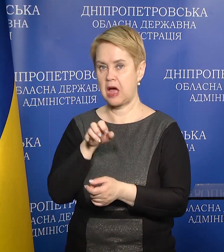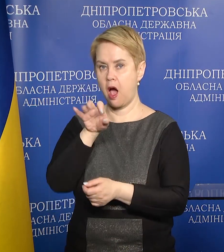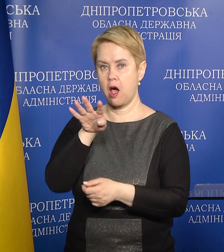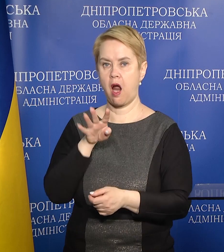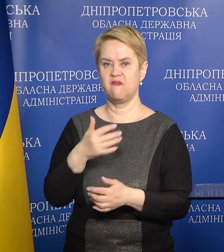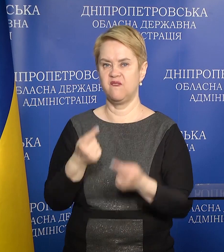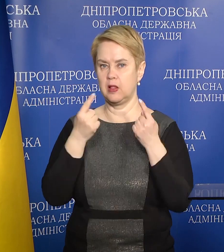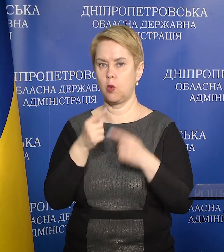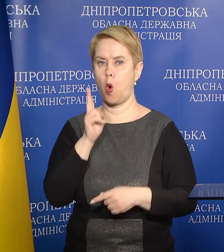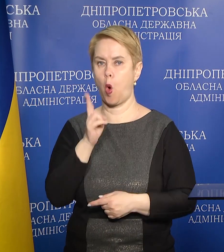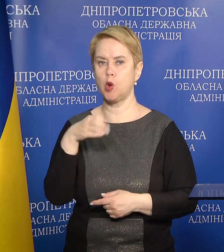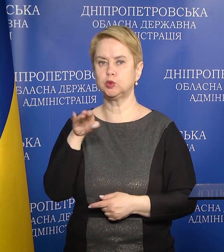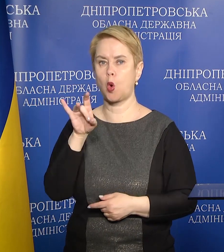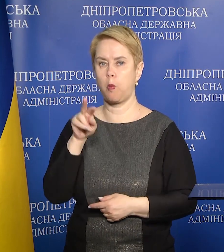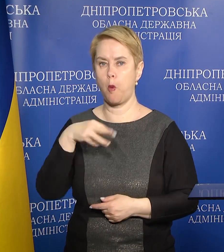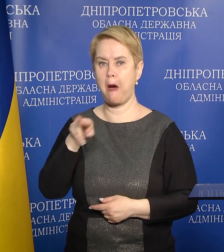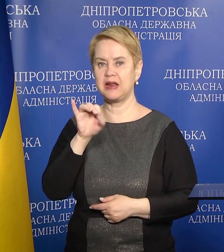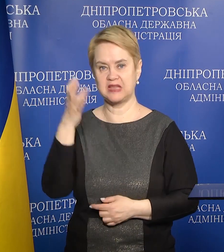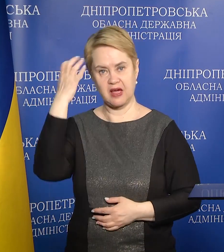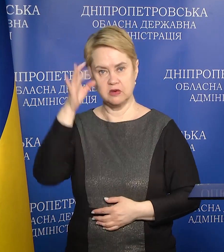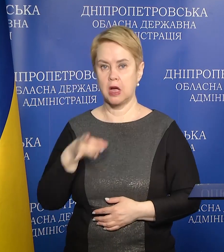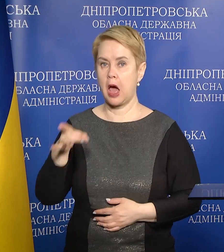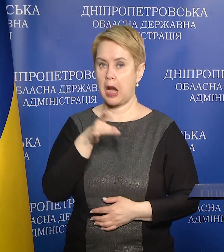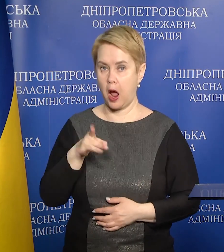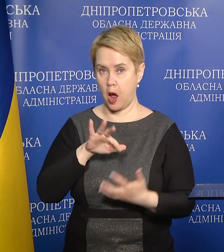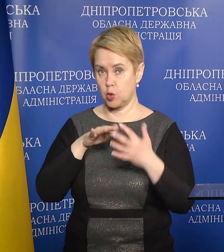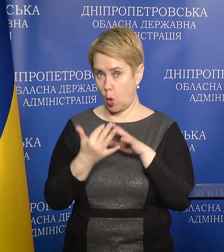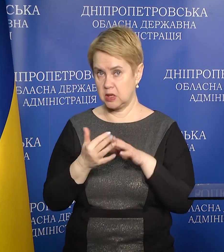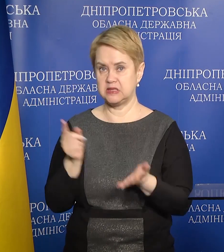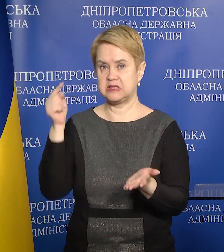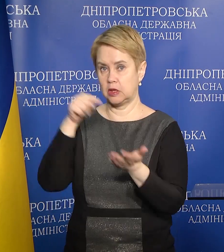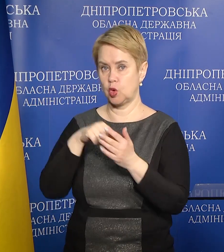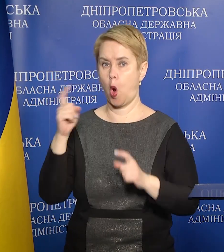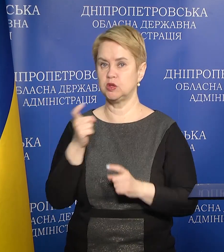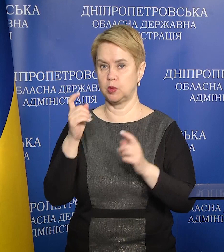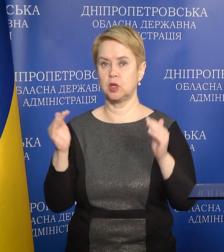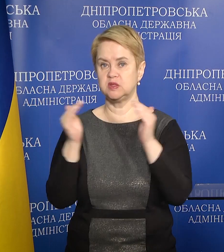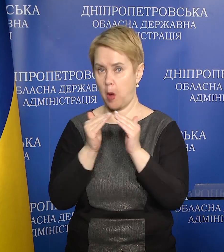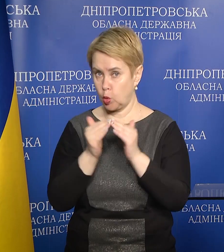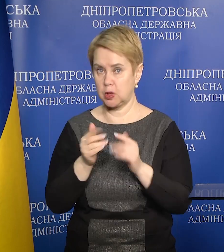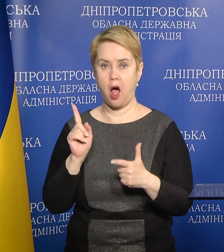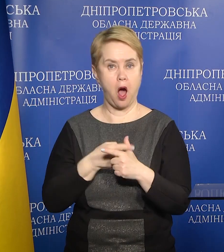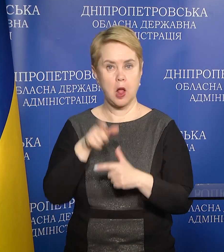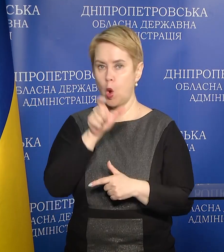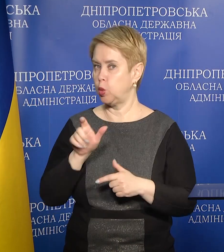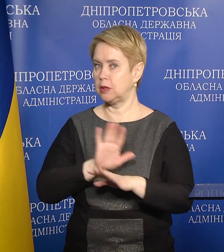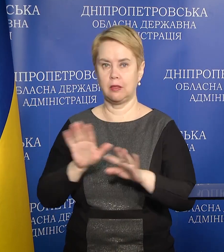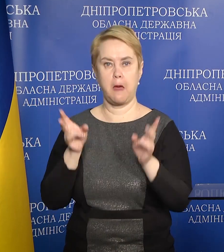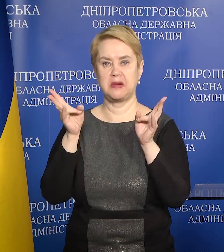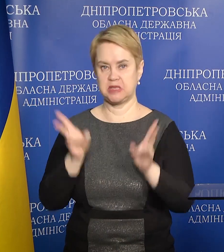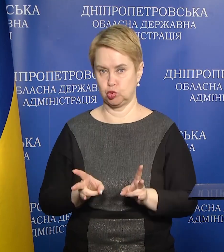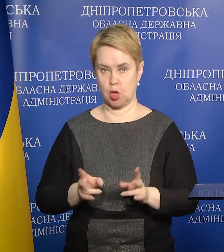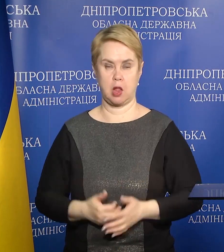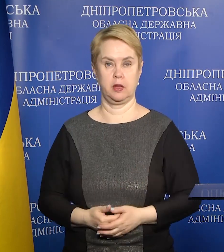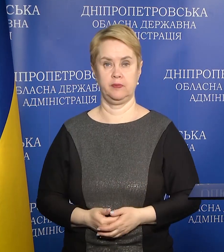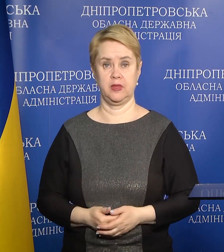градів Велику Костромку та Мар'їнське в Криворізькому районі. Зачепили господарські споруди, але люди не постраждали.